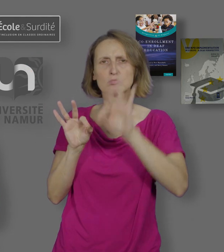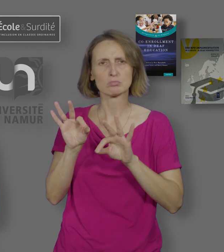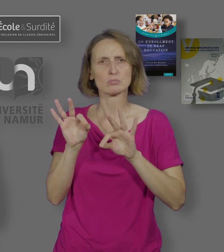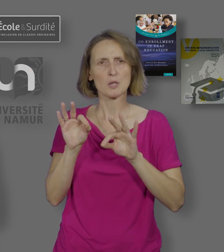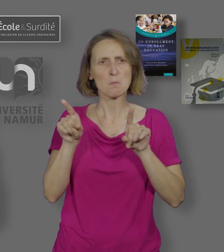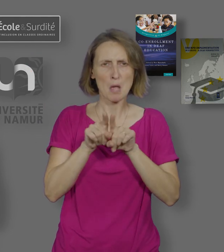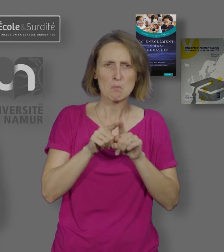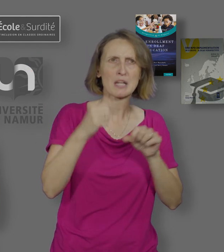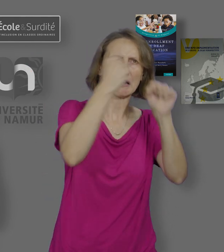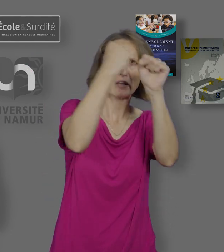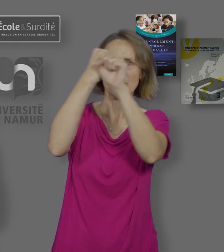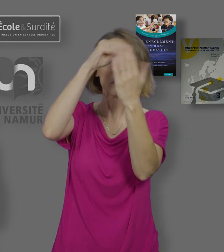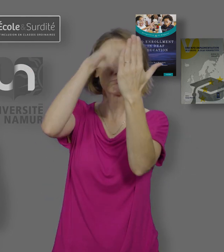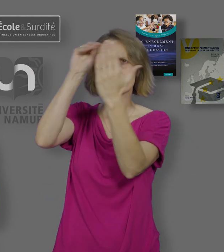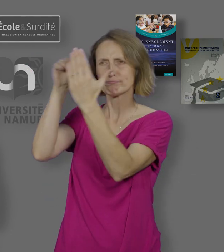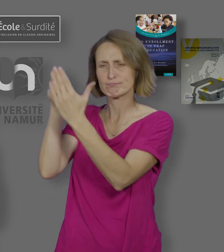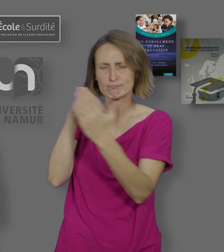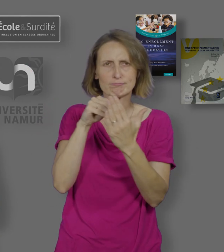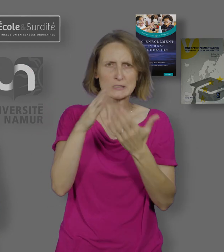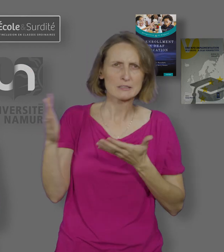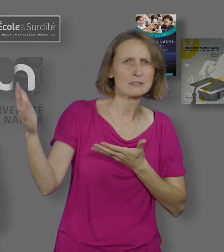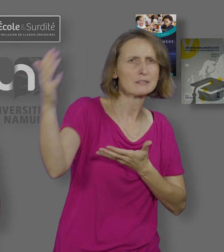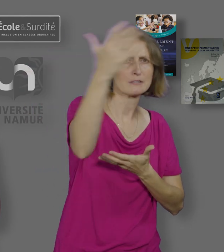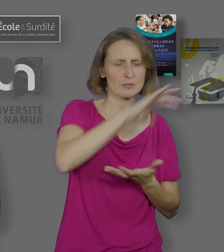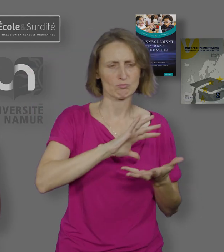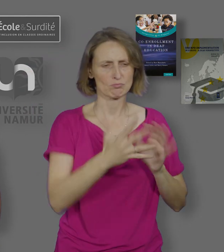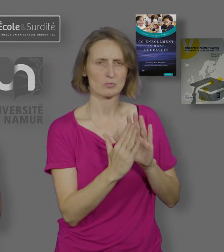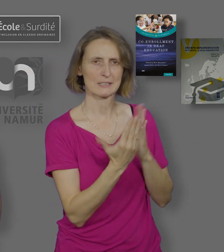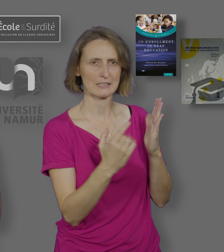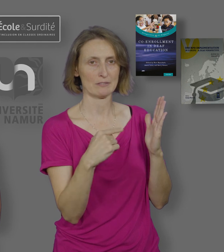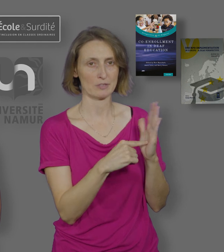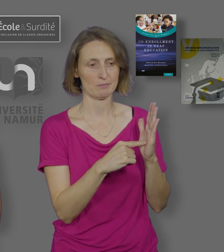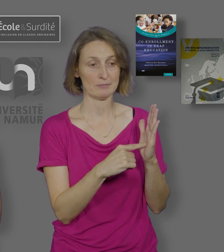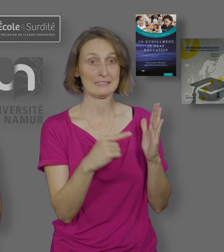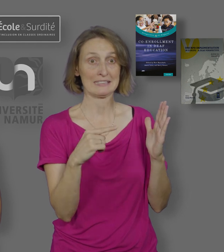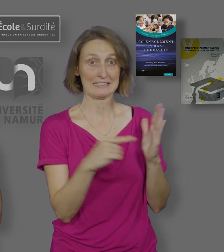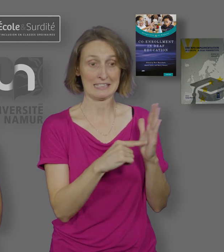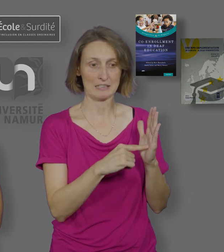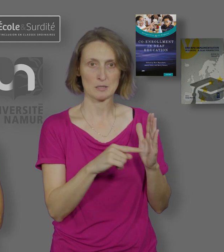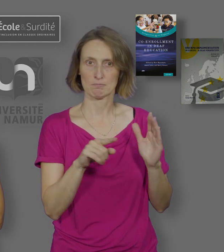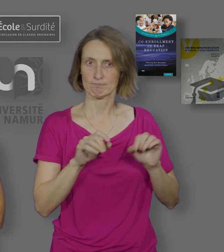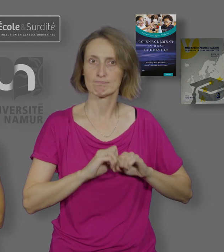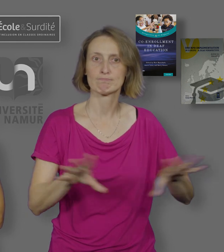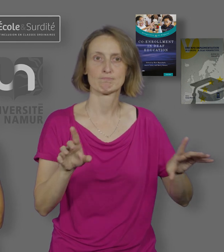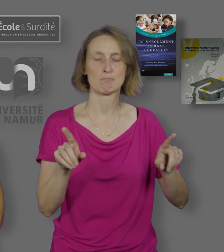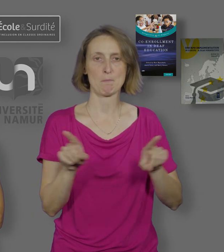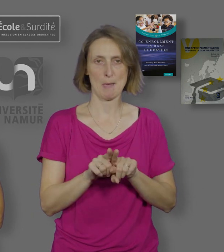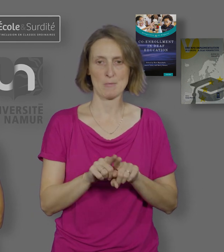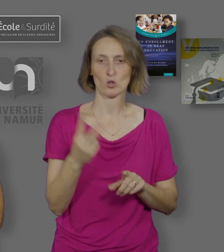'hui dans le monde. Et Li Yudi, l'Union européenne des Sourds, a publié fin 2017 un volume sur les